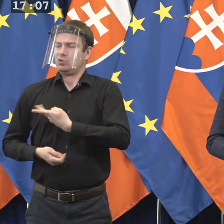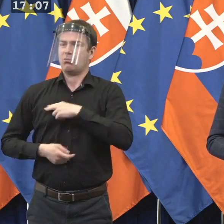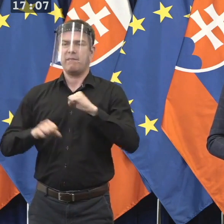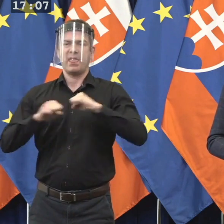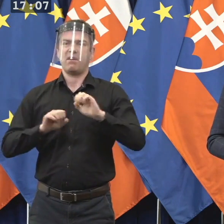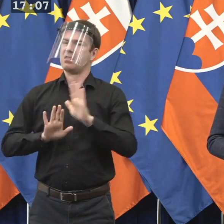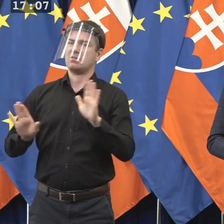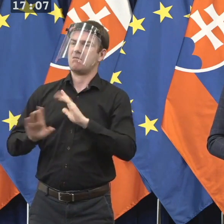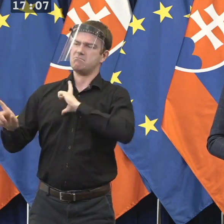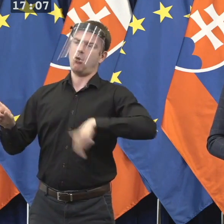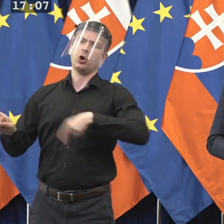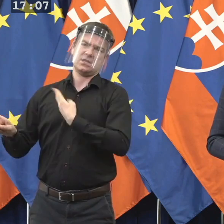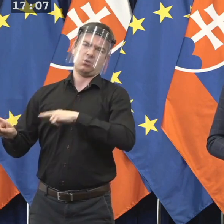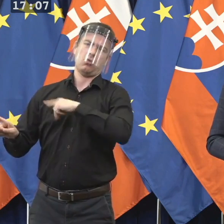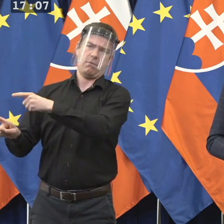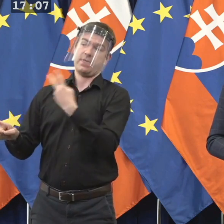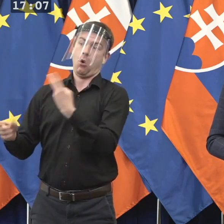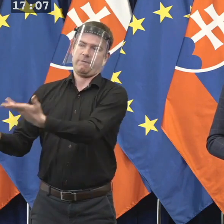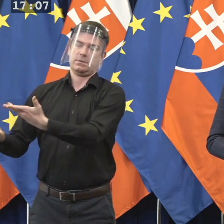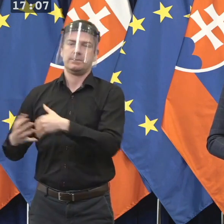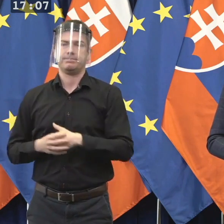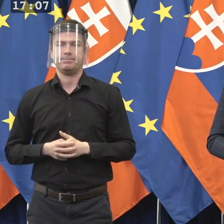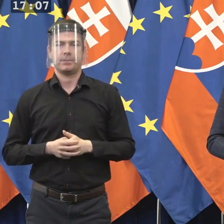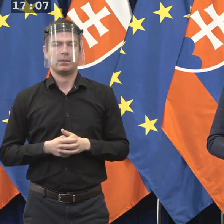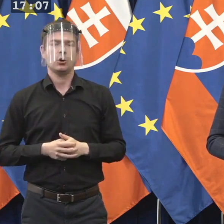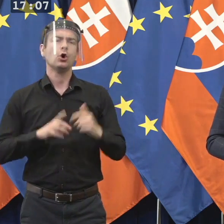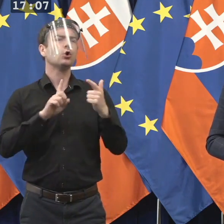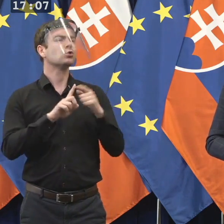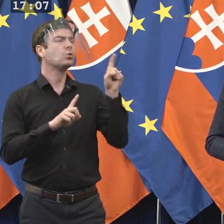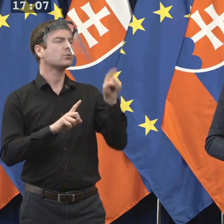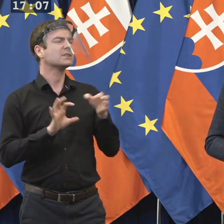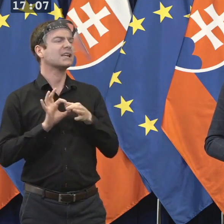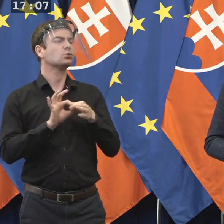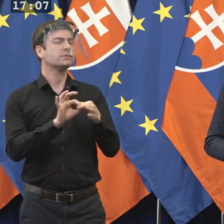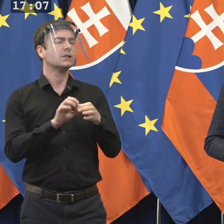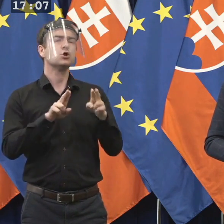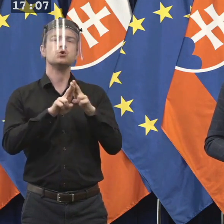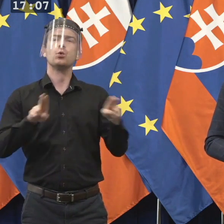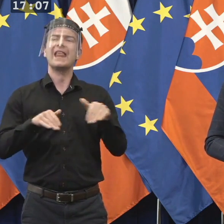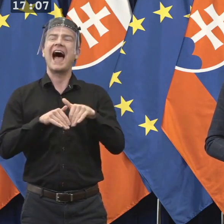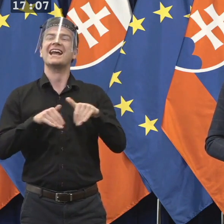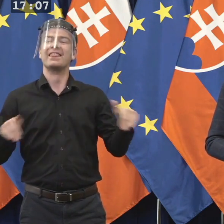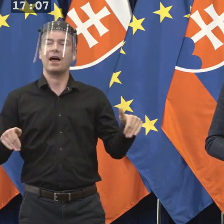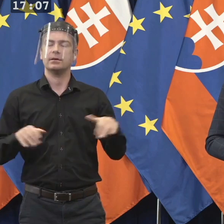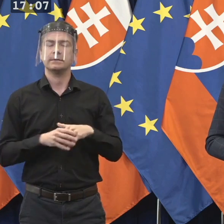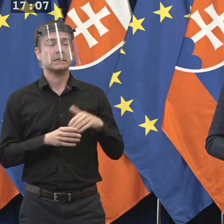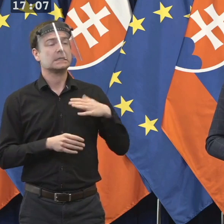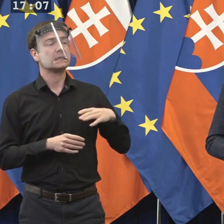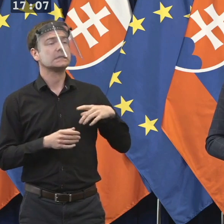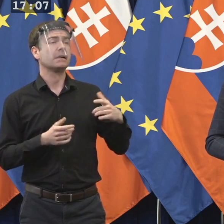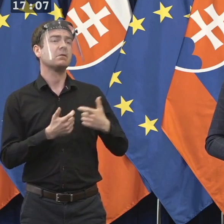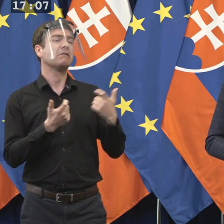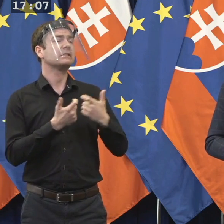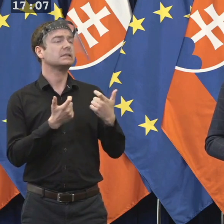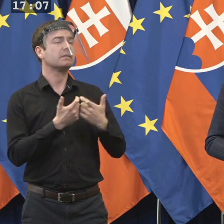orgánov činy v trestnom konaní. Čo sa týka tej súdnej rady, keby ste mohli vysvetliť jednak, prečo ste sa teda